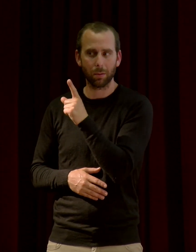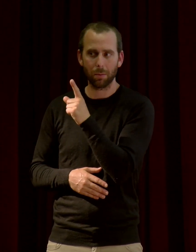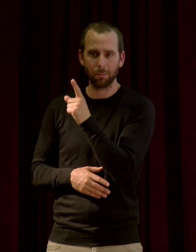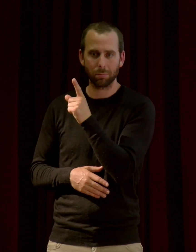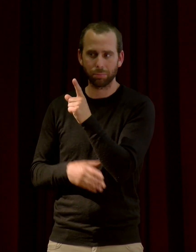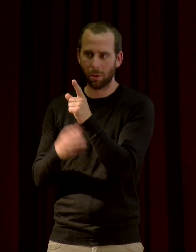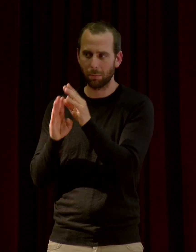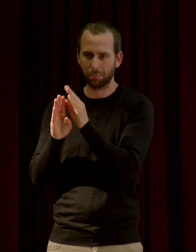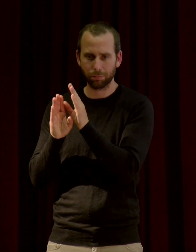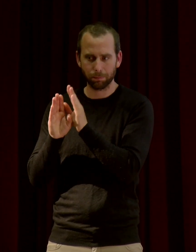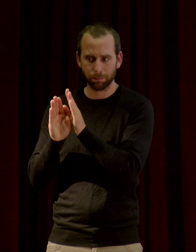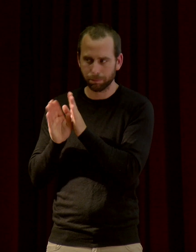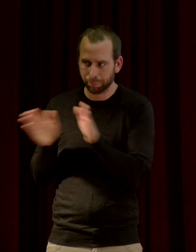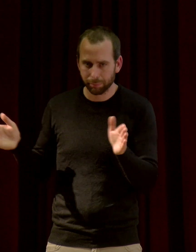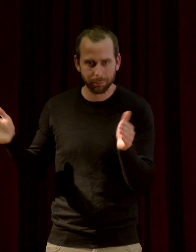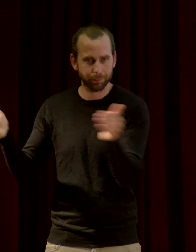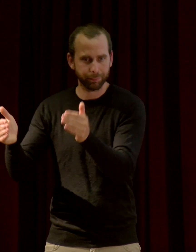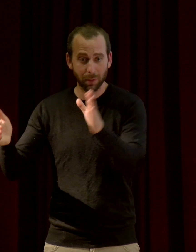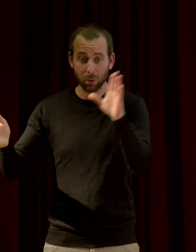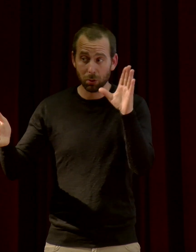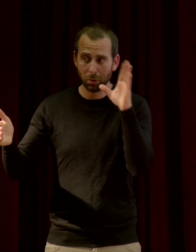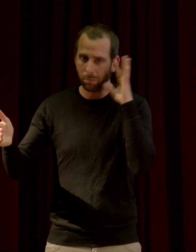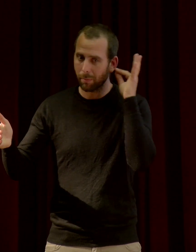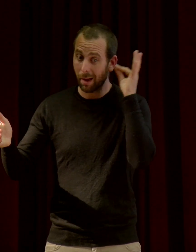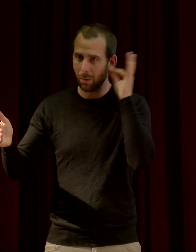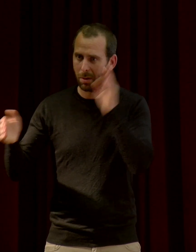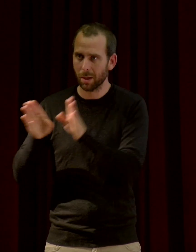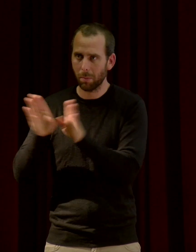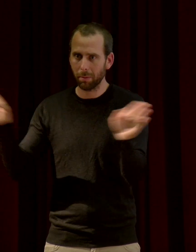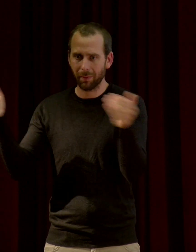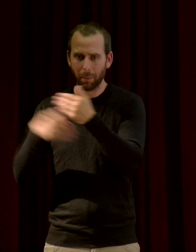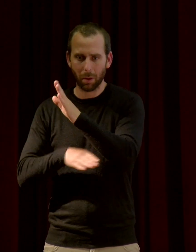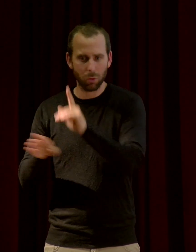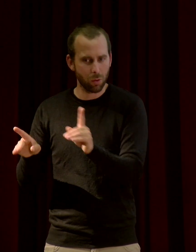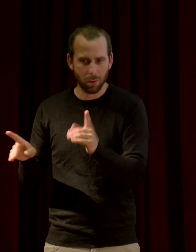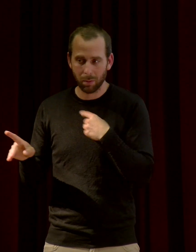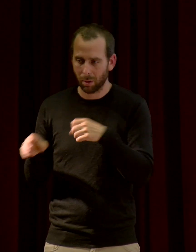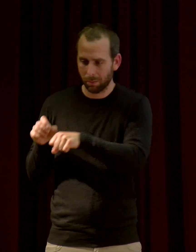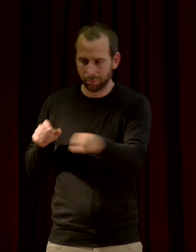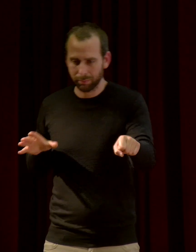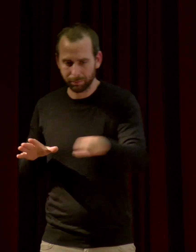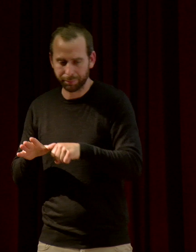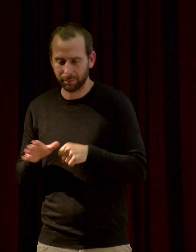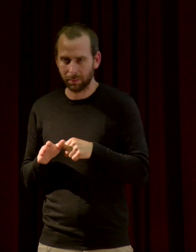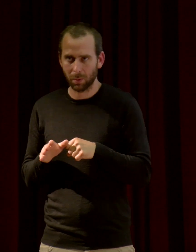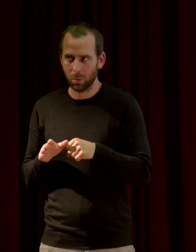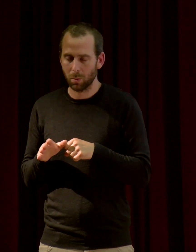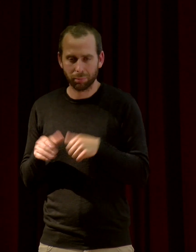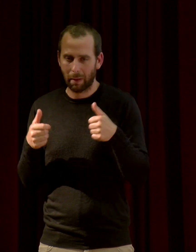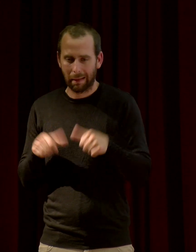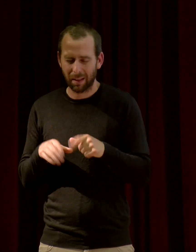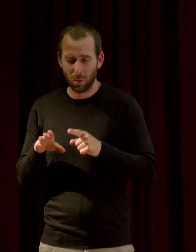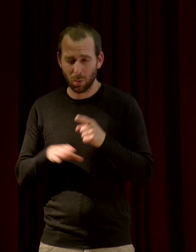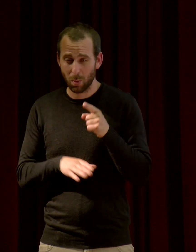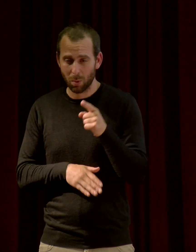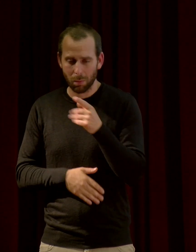non réverbérantes. C'est très désagréable. En fait, on ne peut pas rester dans ces pièces acoustiques longtemps parce qu